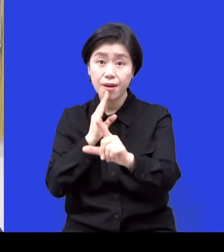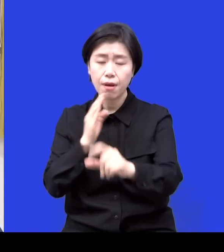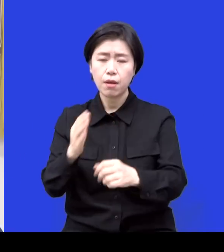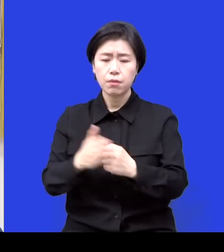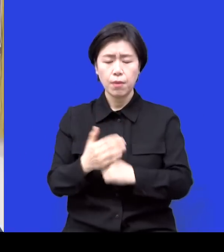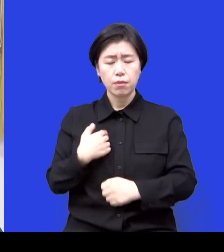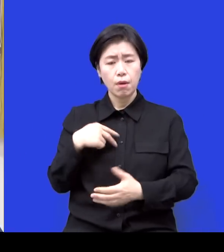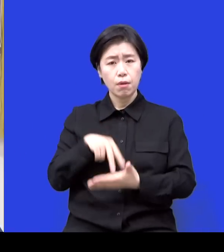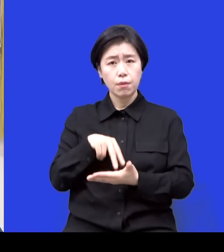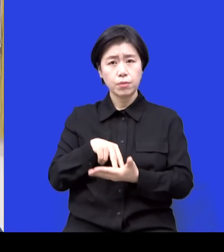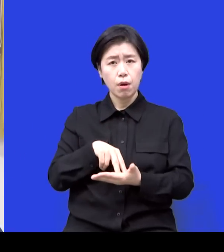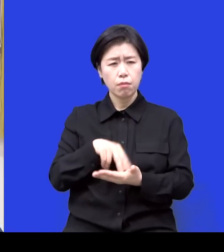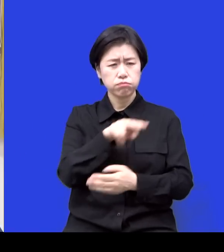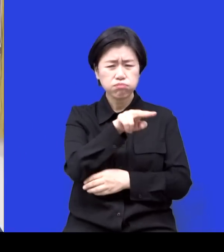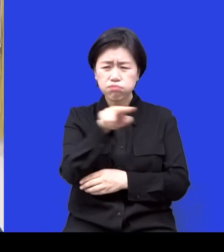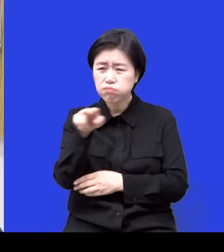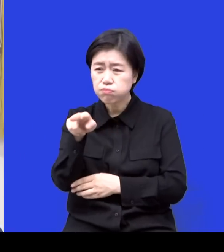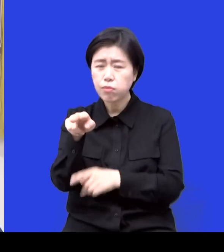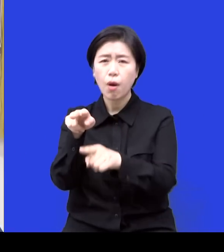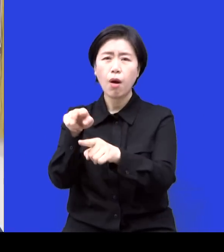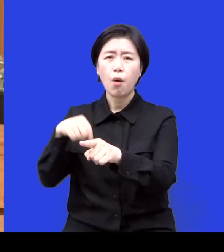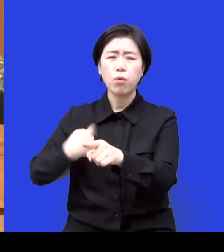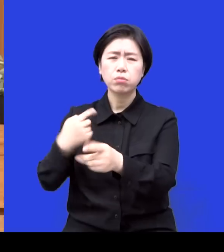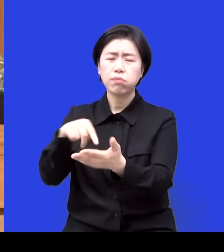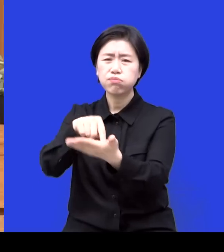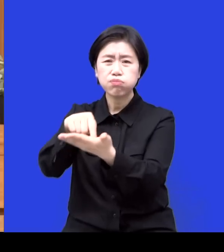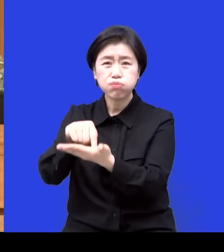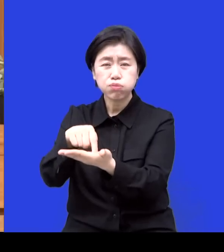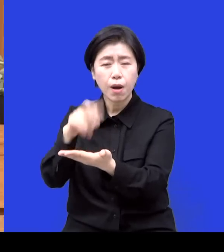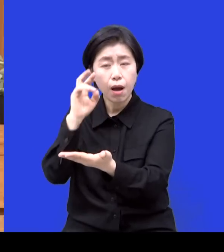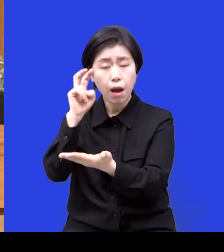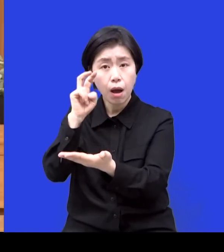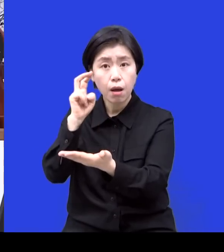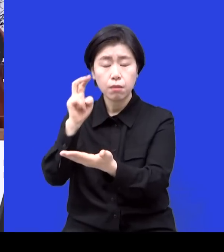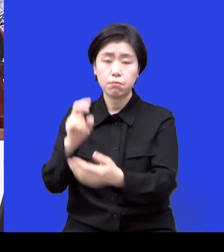너무 막막하지 않을까라는 생각을 했는데 오히려 자유다. 그럼요.